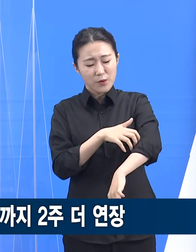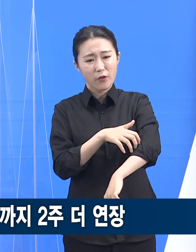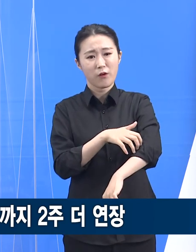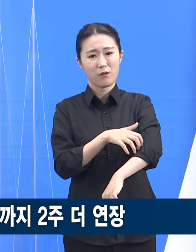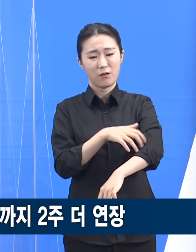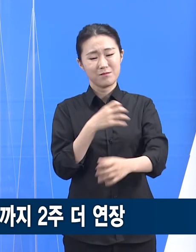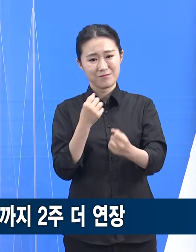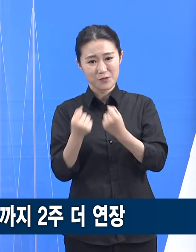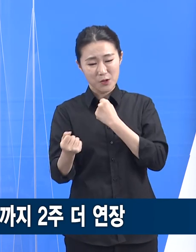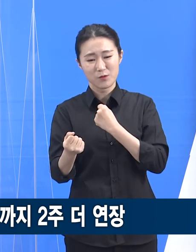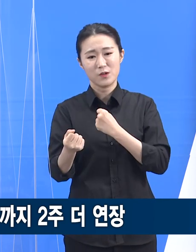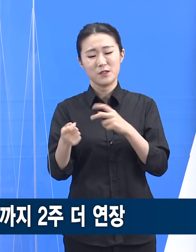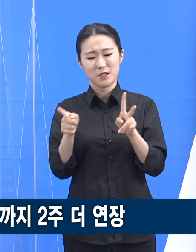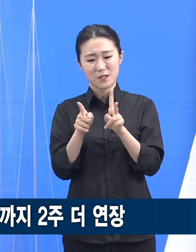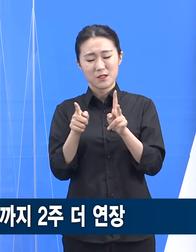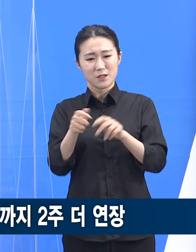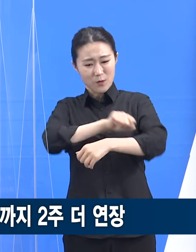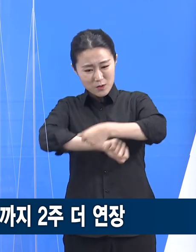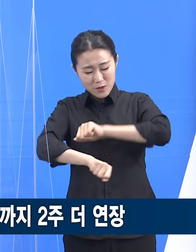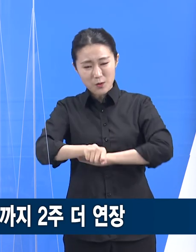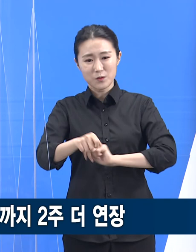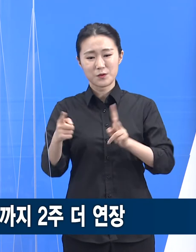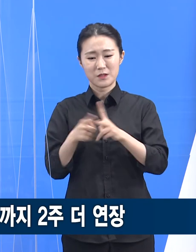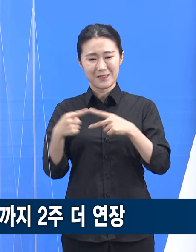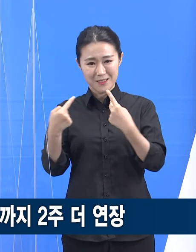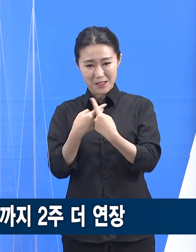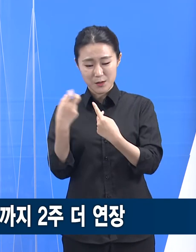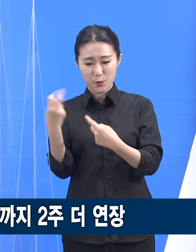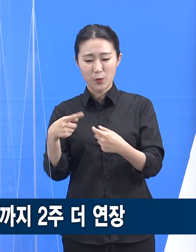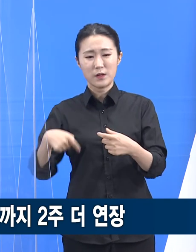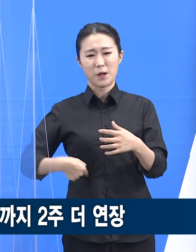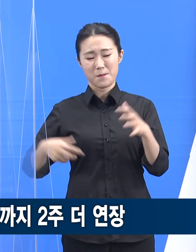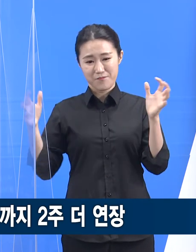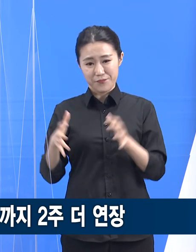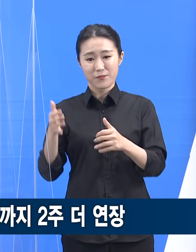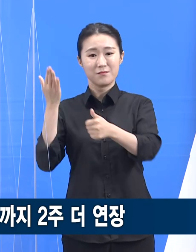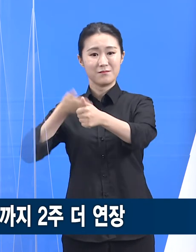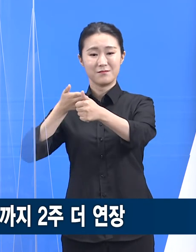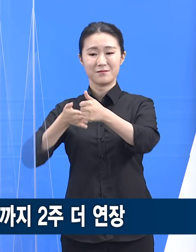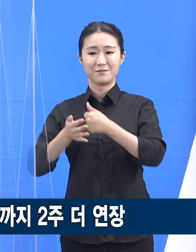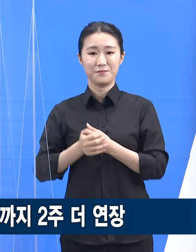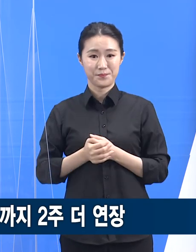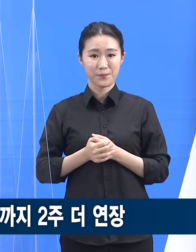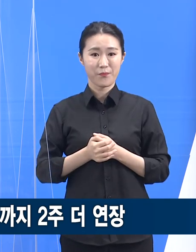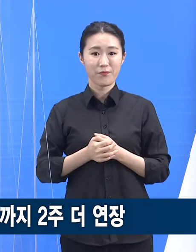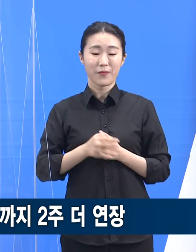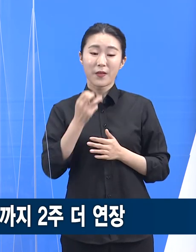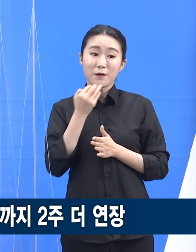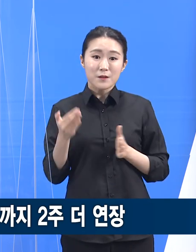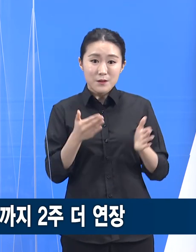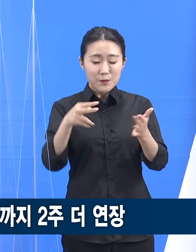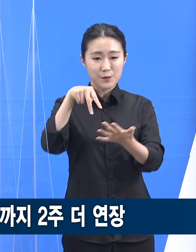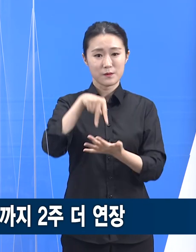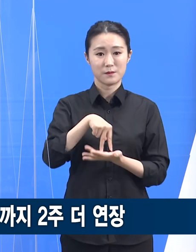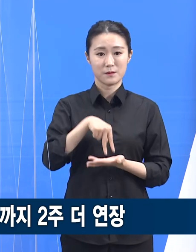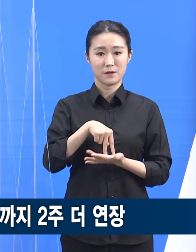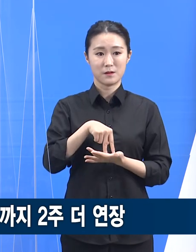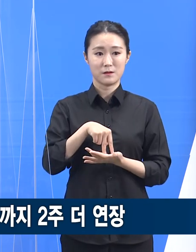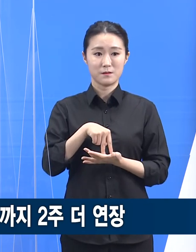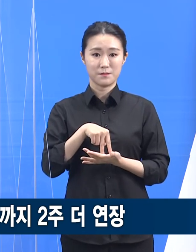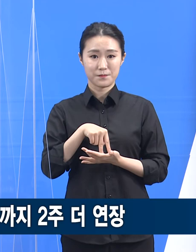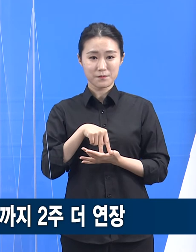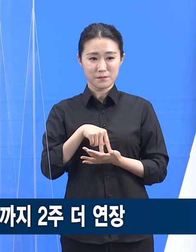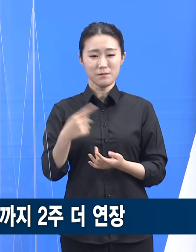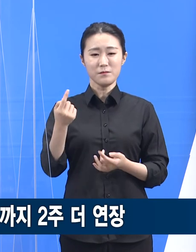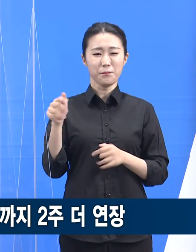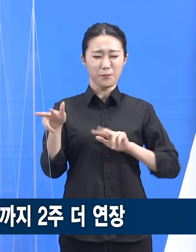적극적인 이해 및 협조를 부탁드립니다. 경기도는 최악의 상태를 대비하여 검사 역량을 확대하고 신속한